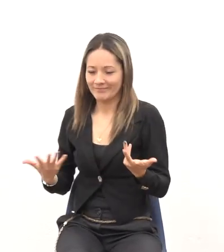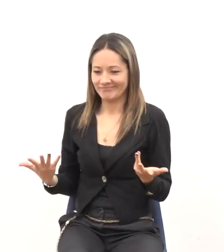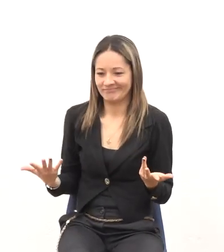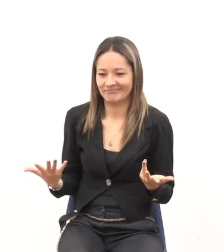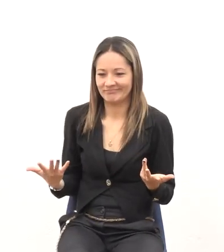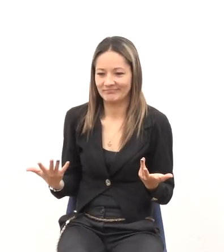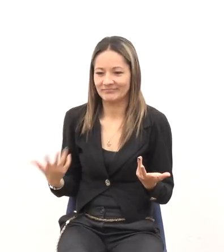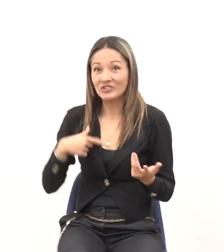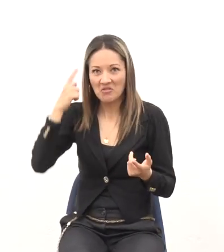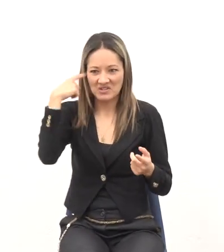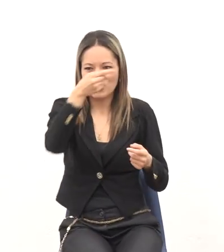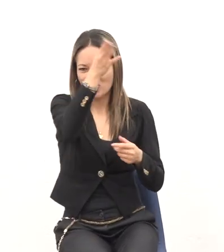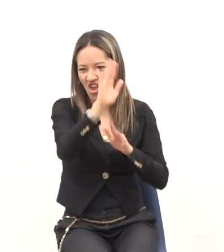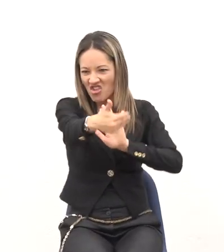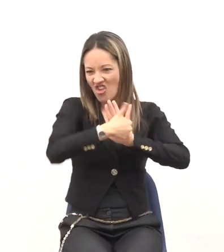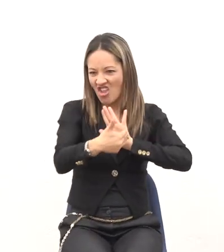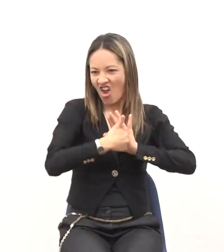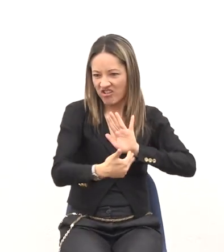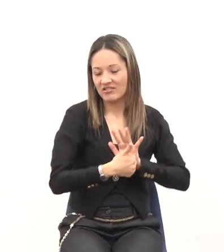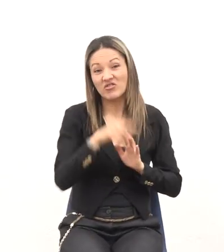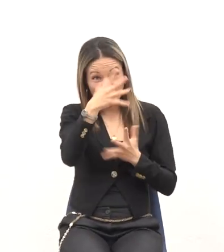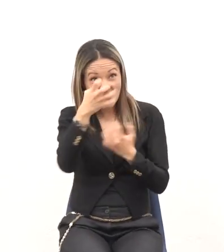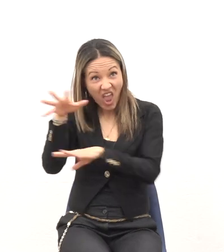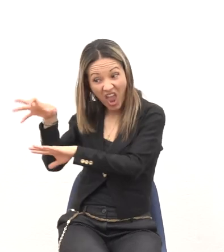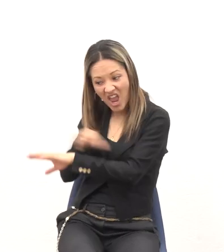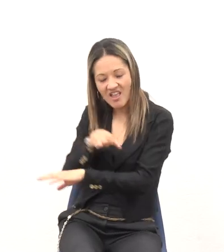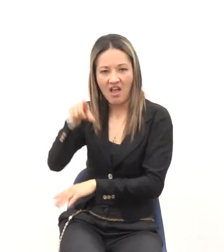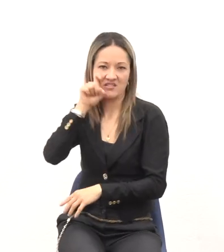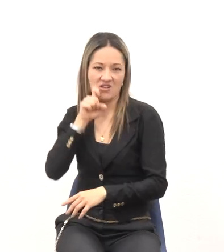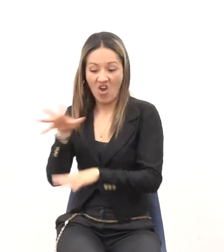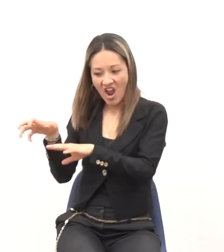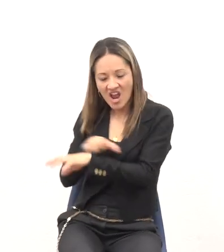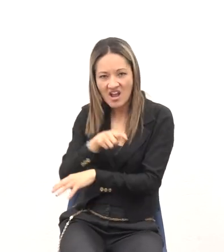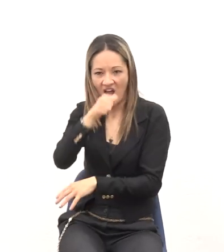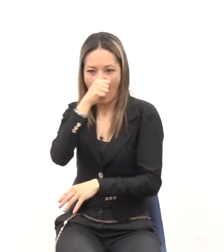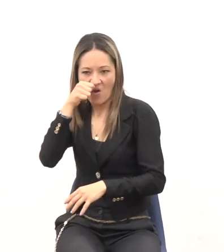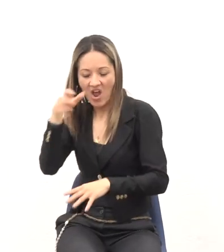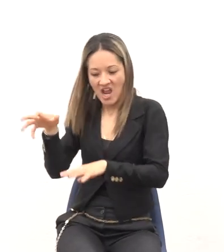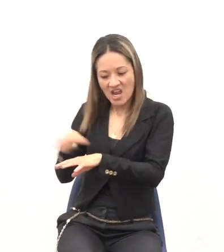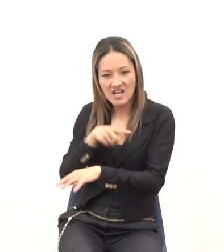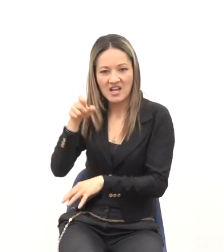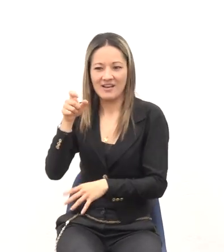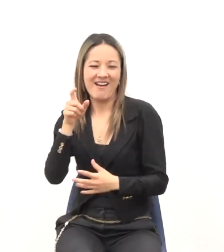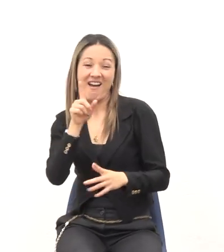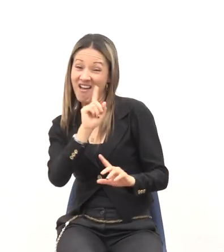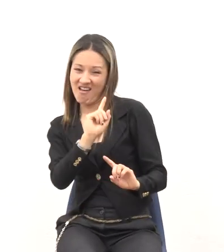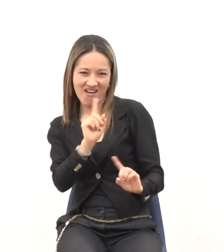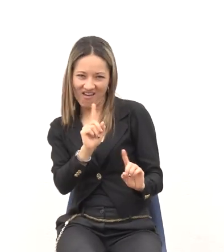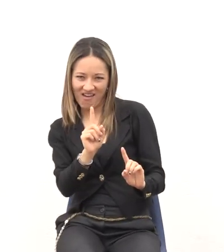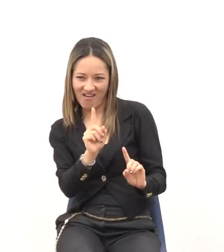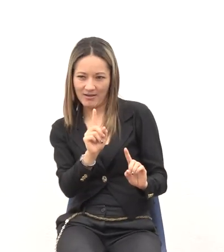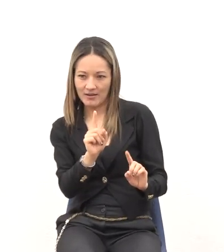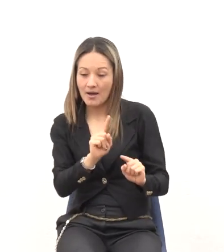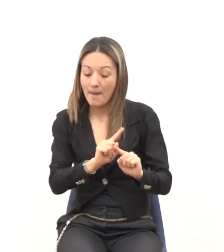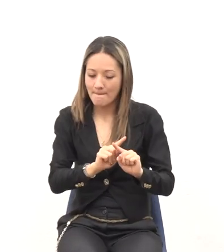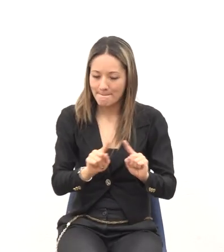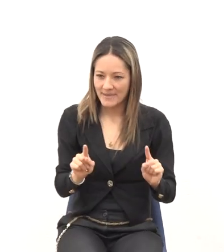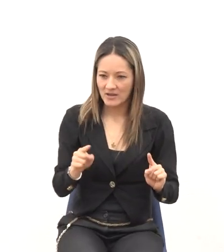Yo dije No señor Tú me quieres Quitar eso Y no Pero También haciendo Esta predicación Escuchando las